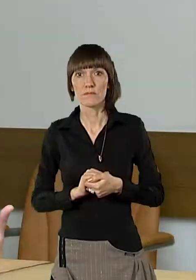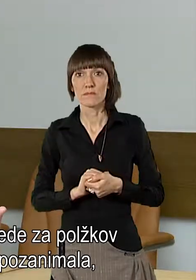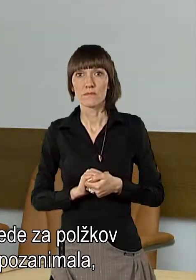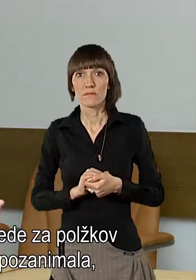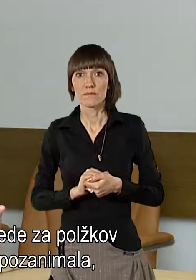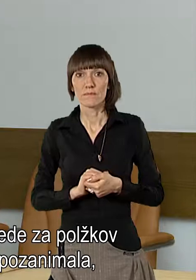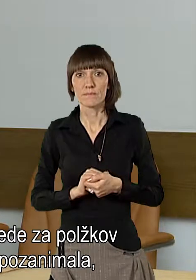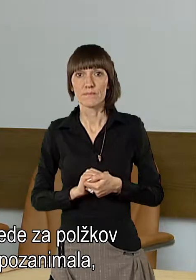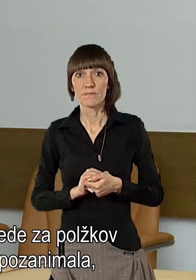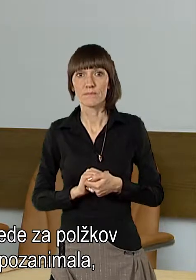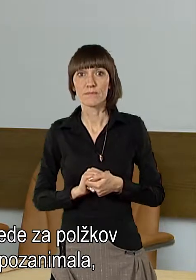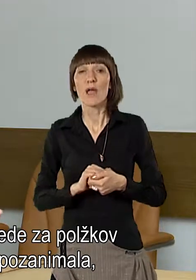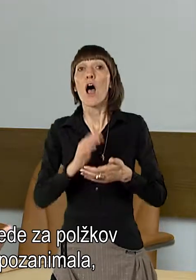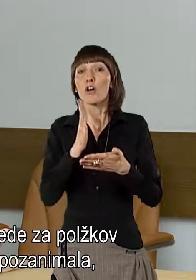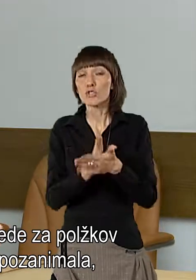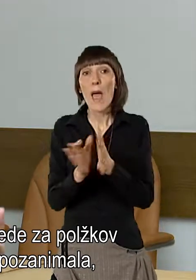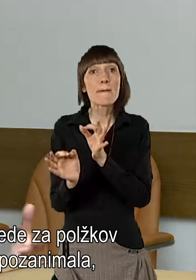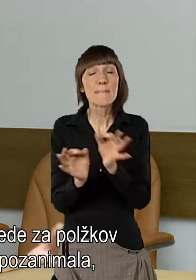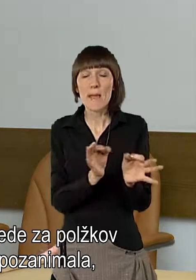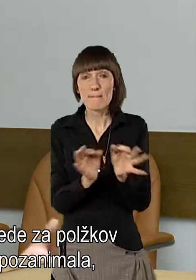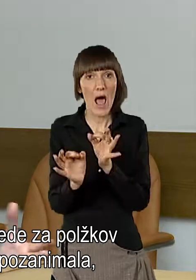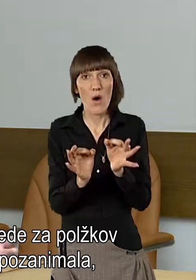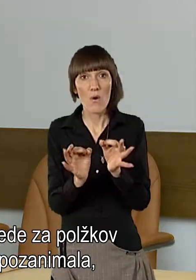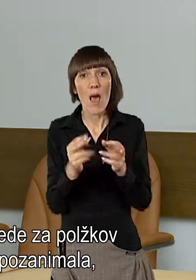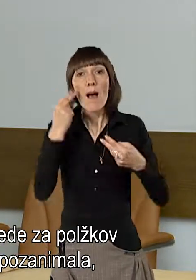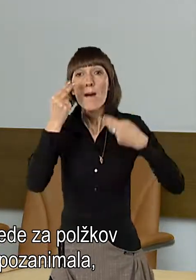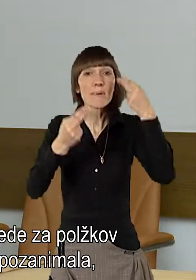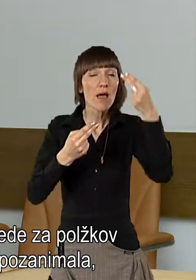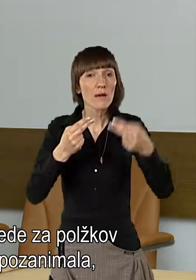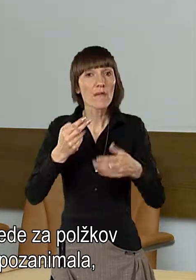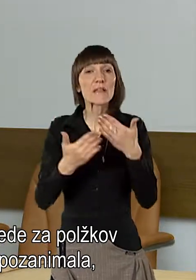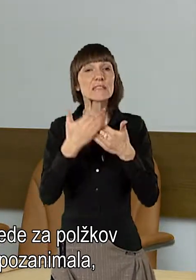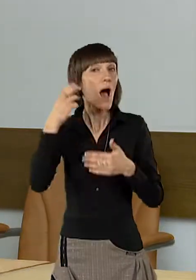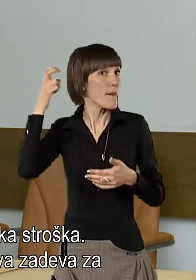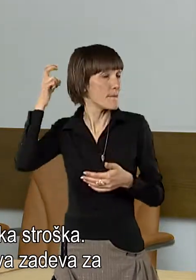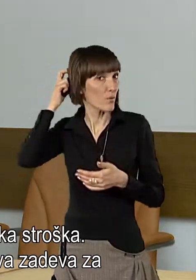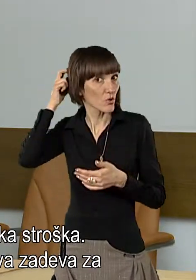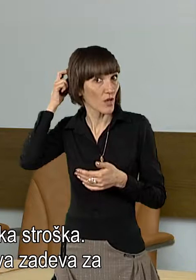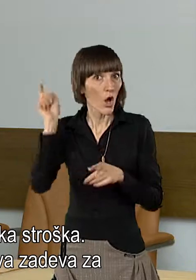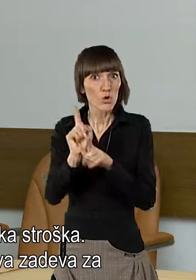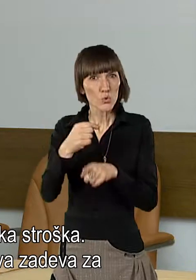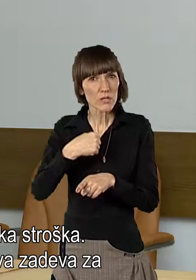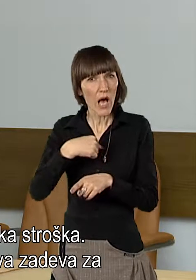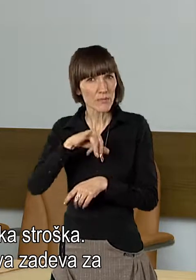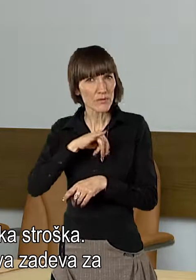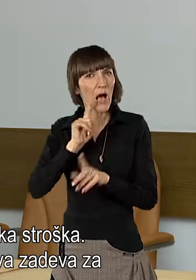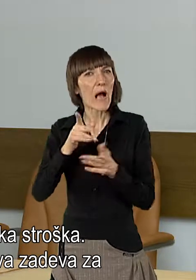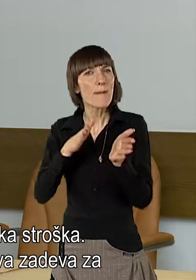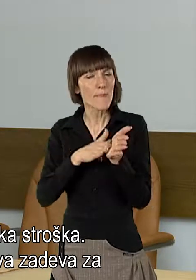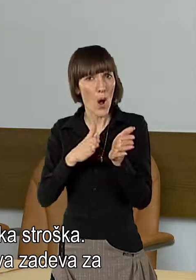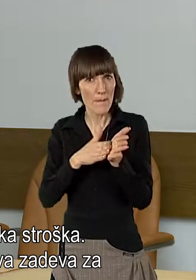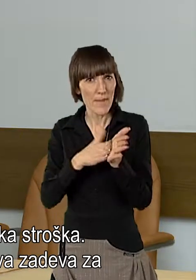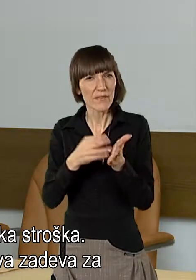Pripravila nam preglede za poško vsadek in se tudi pozanimala, ne, obejstvo, kaj pa tu